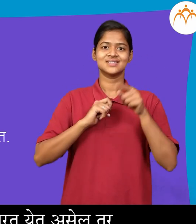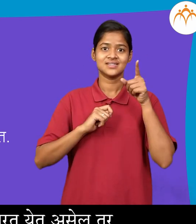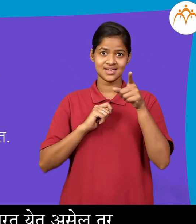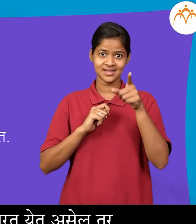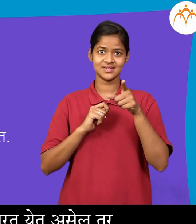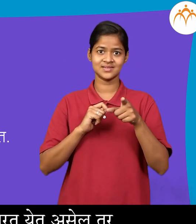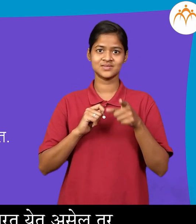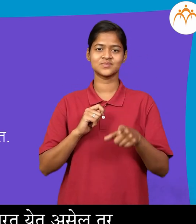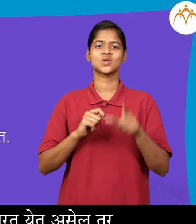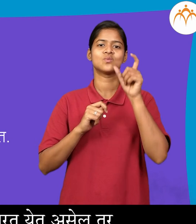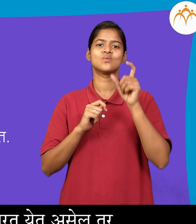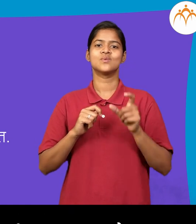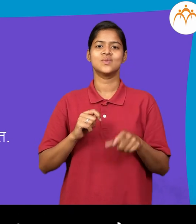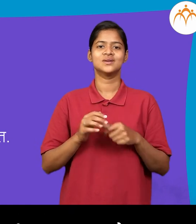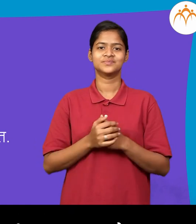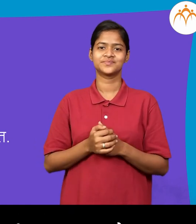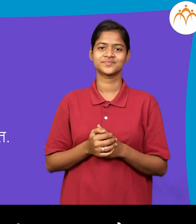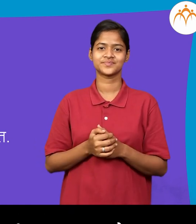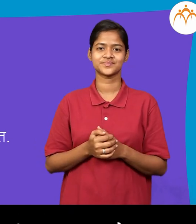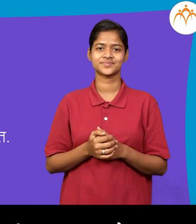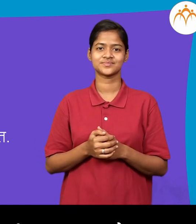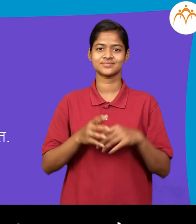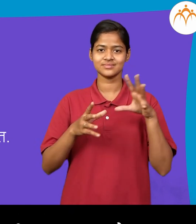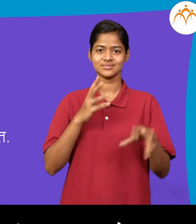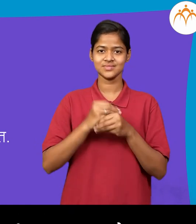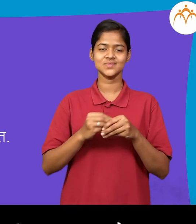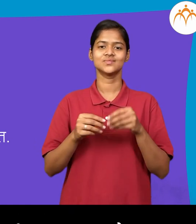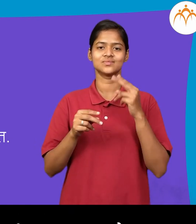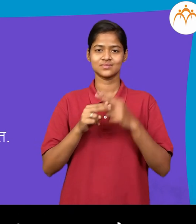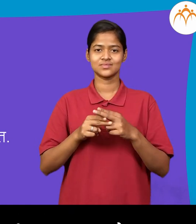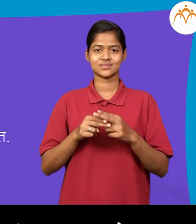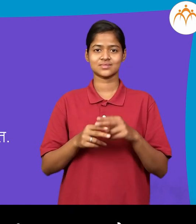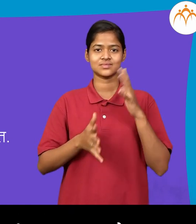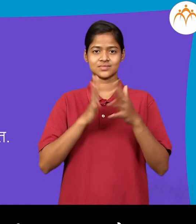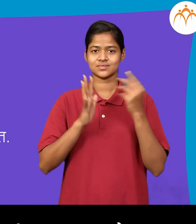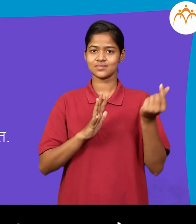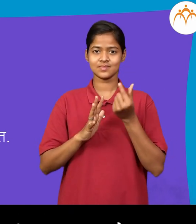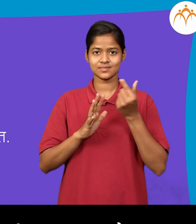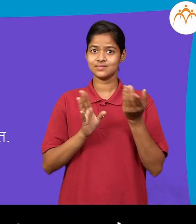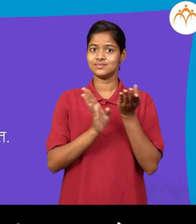वापरताँ. सर्वनाम वापरने अधी नाम माहित असायला हव।